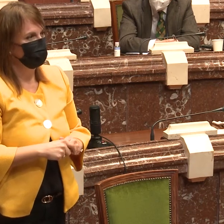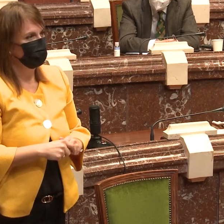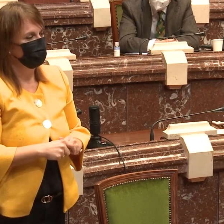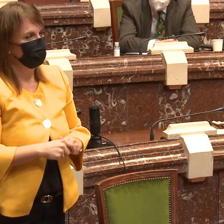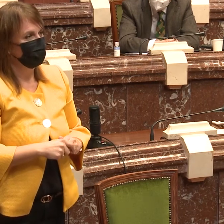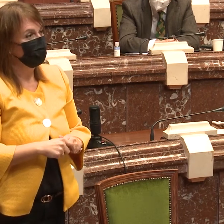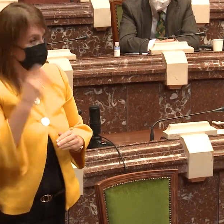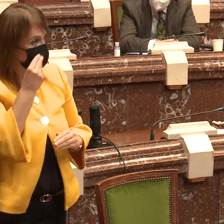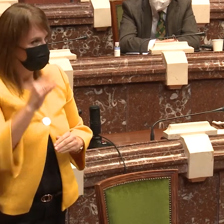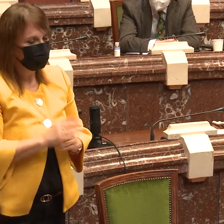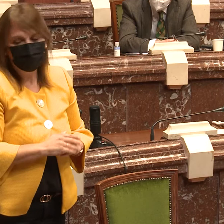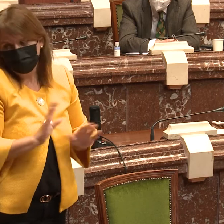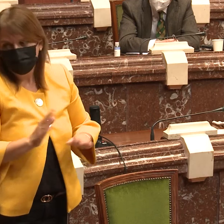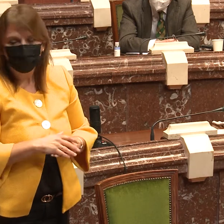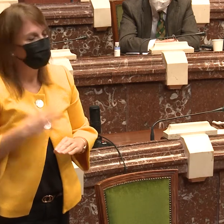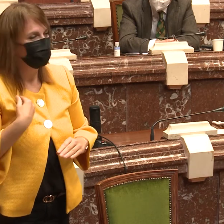en toda la región?